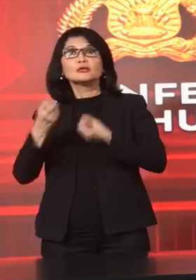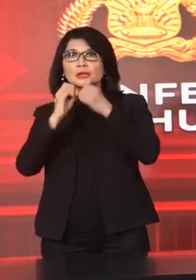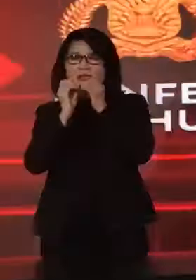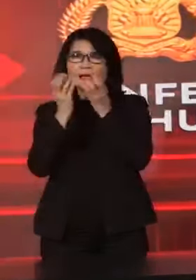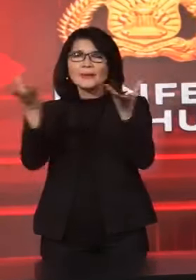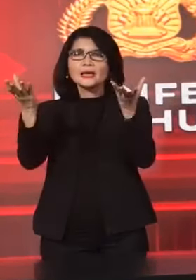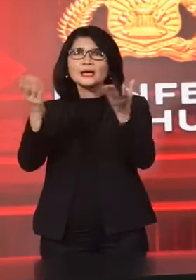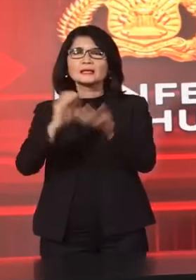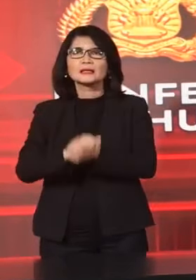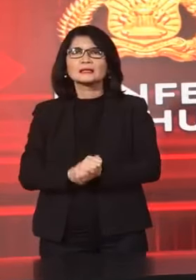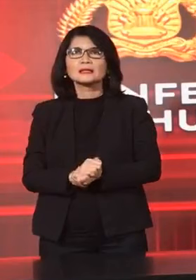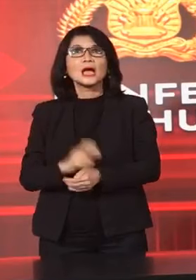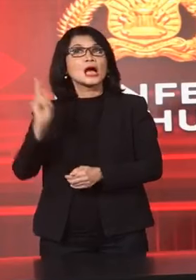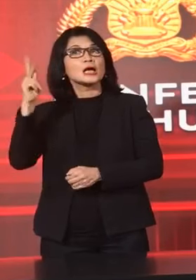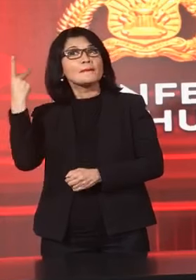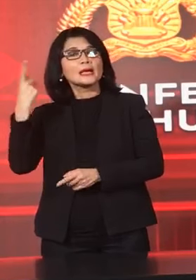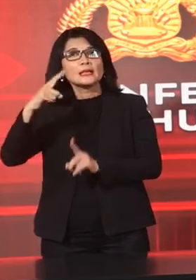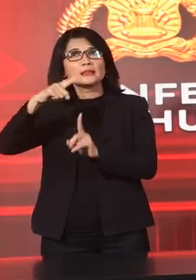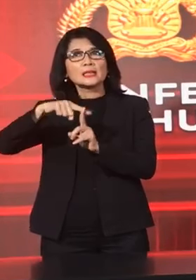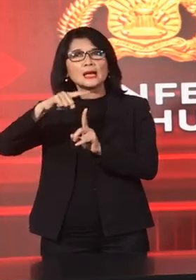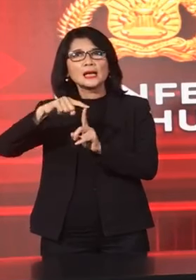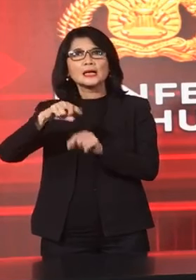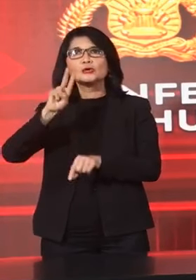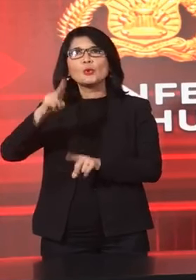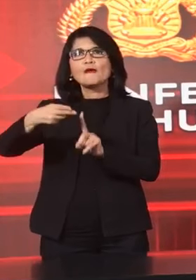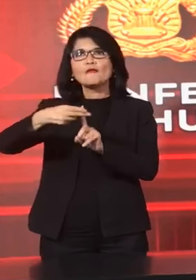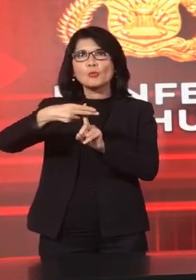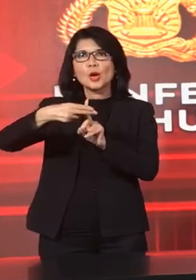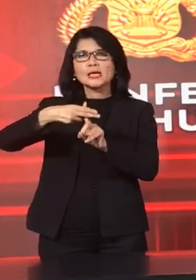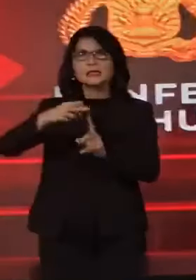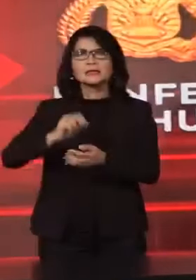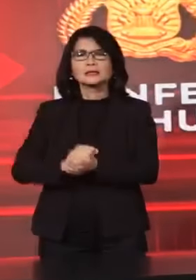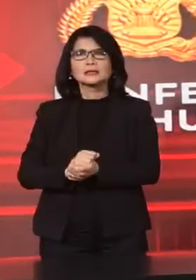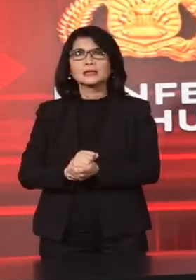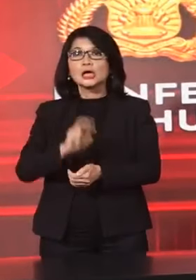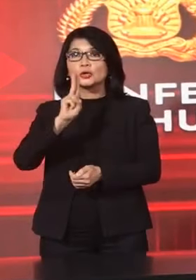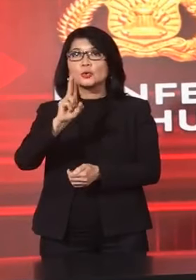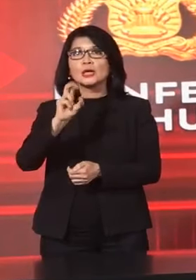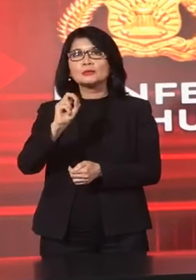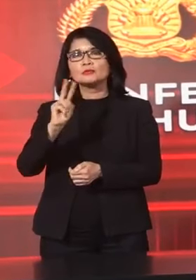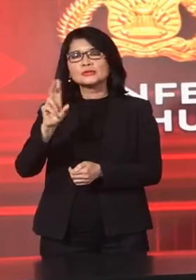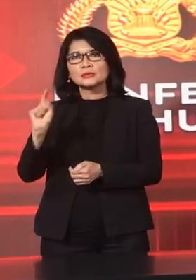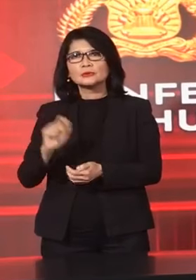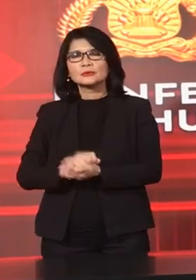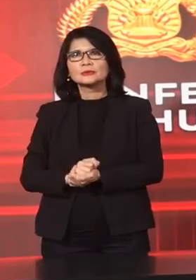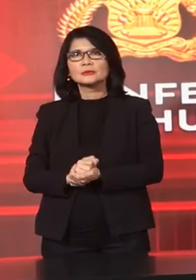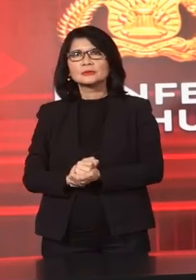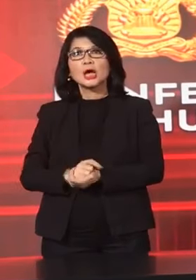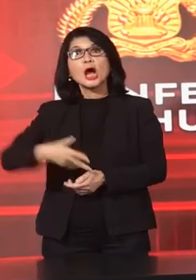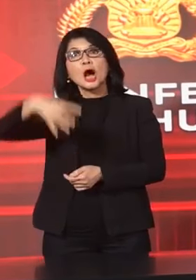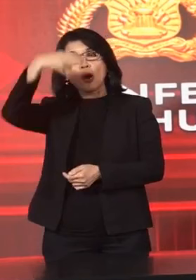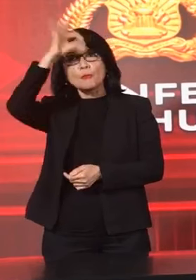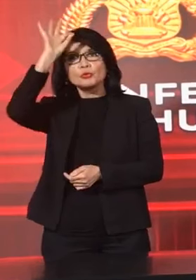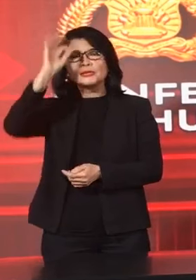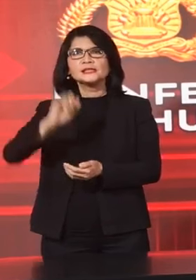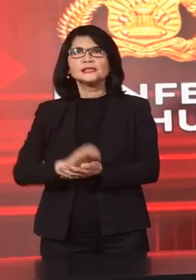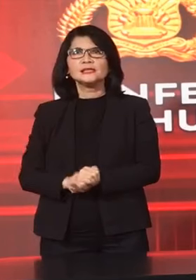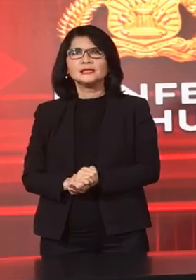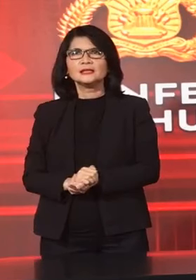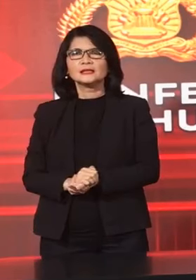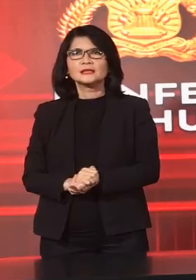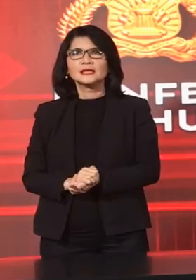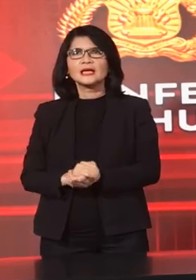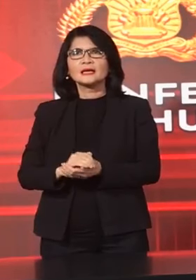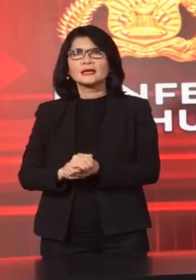Kemarin tanggal 2 Februari 2001 Polri Dengan